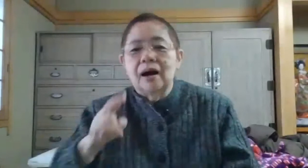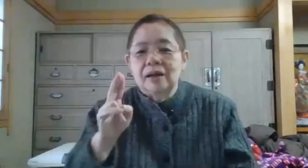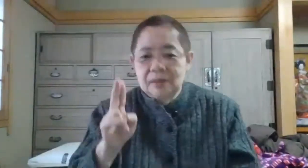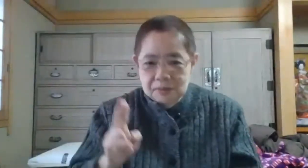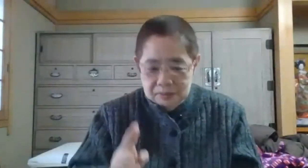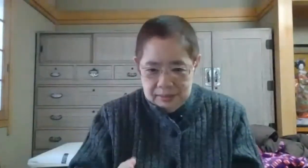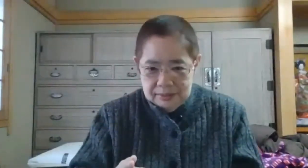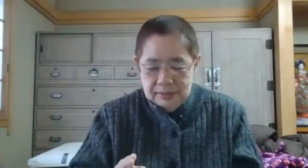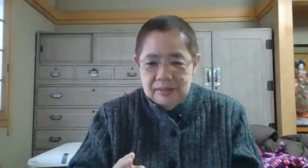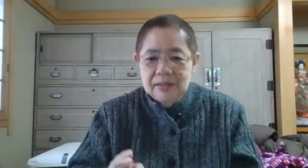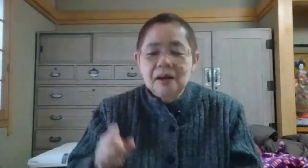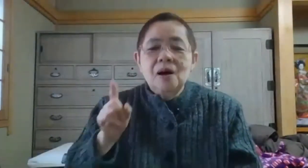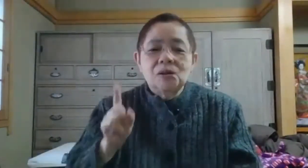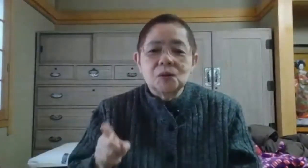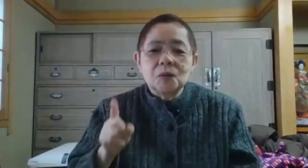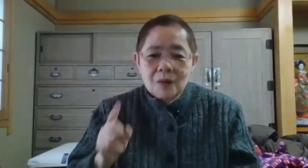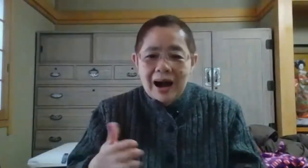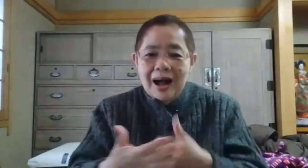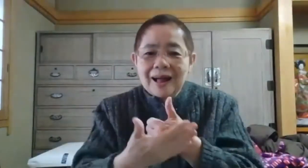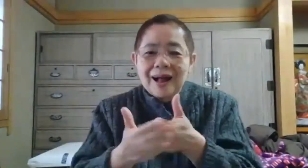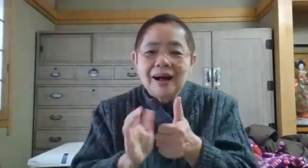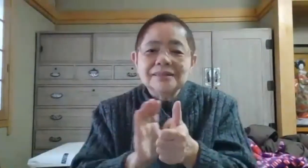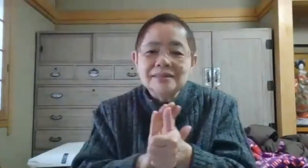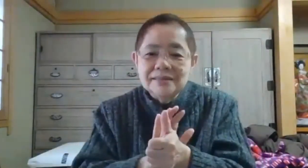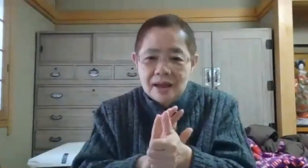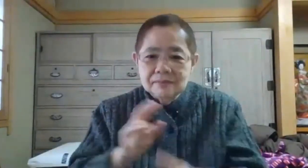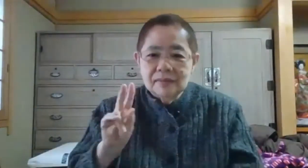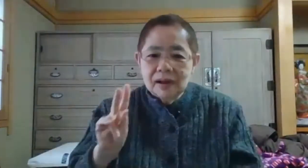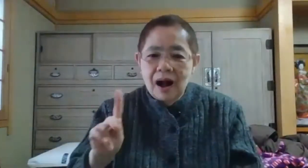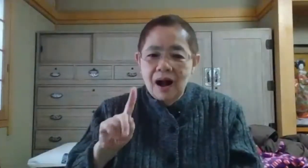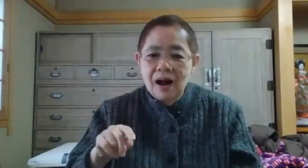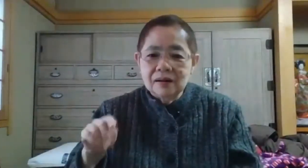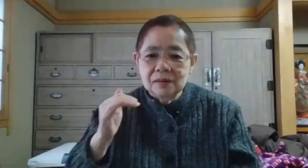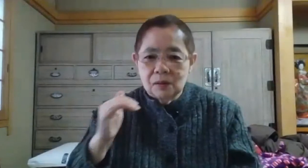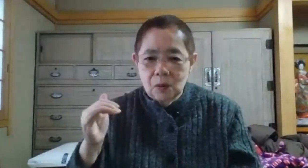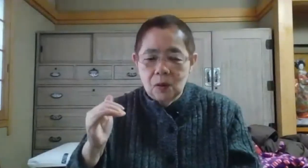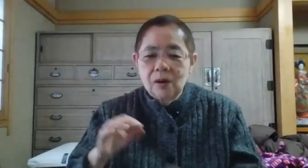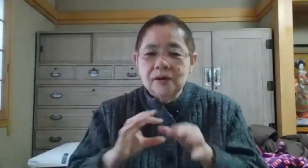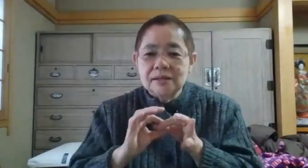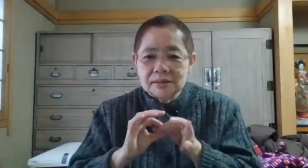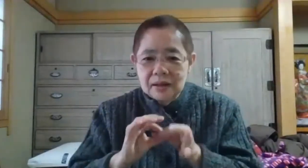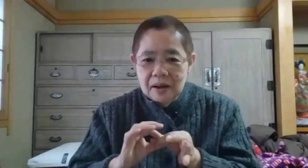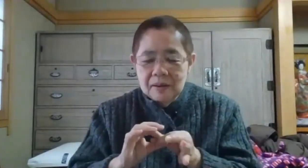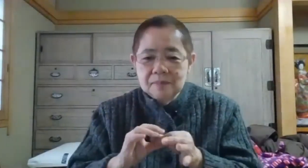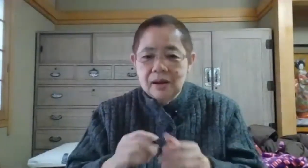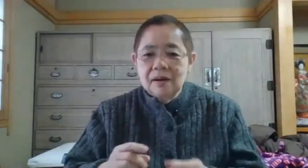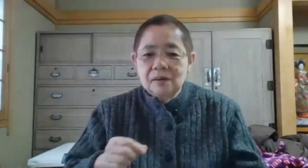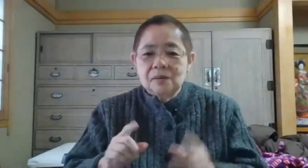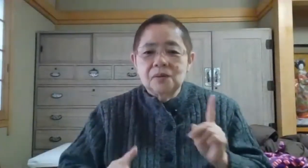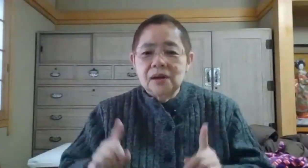そうですでそこは完全看護ですからまあとりあ